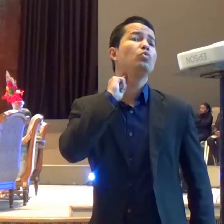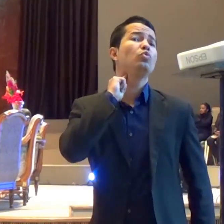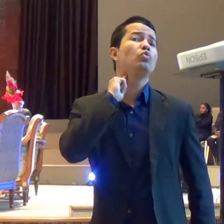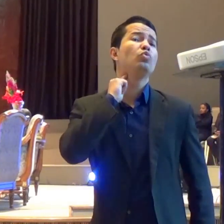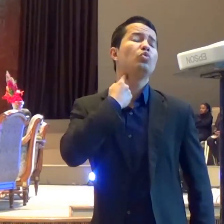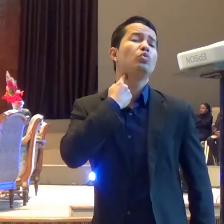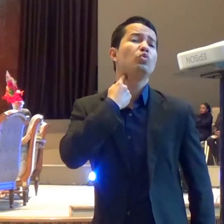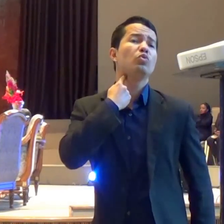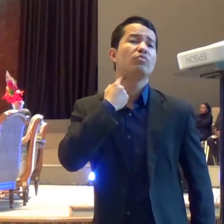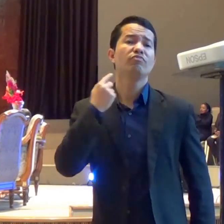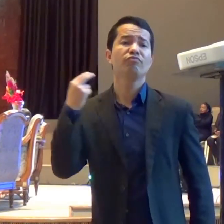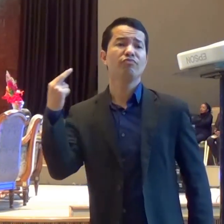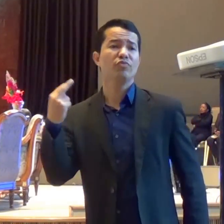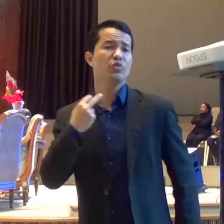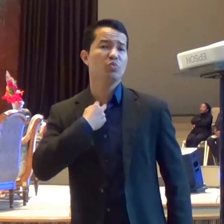Transformado Pela tua graça